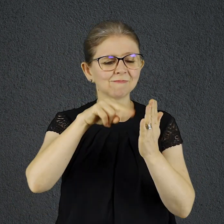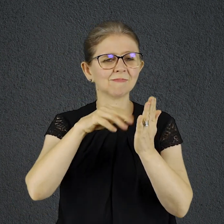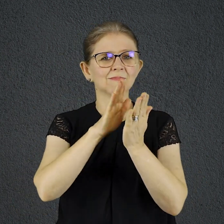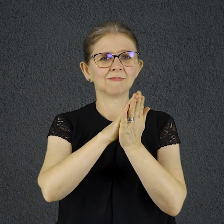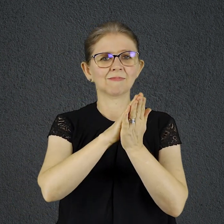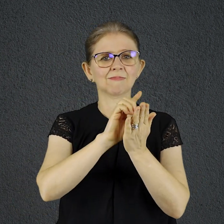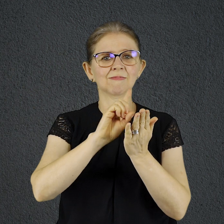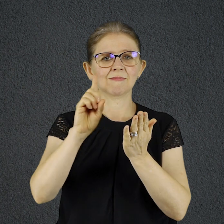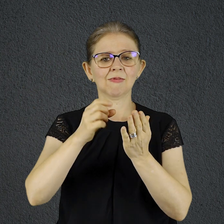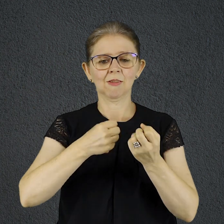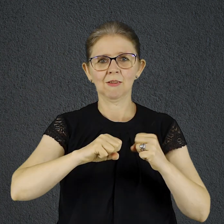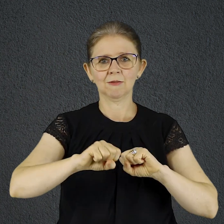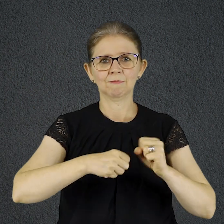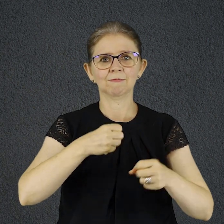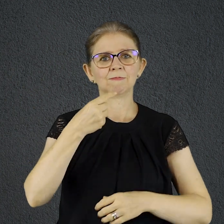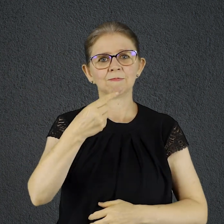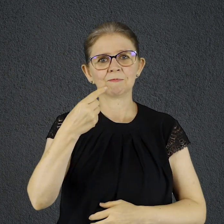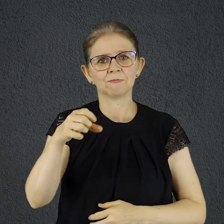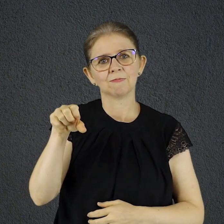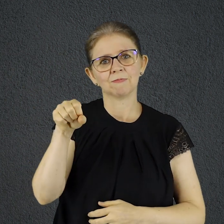119 VERSÍCULOS 15 E 16